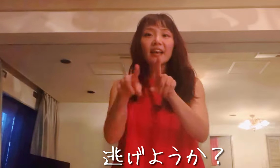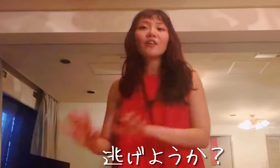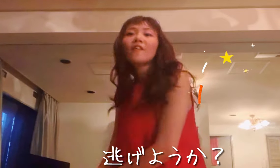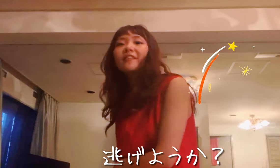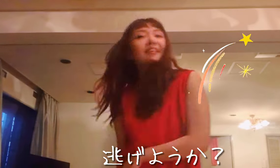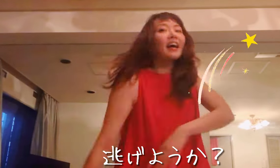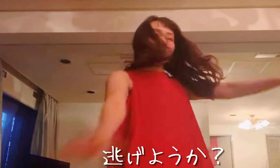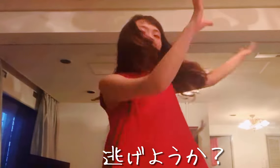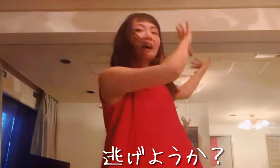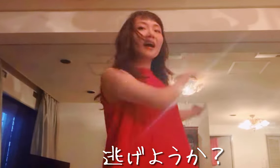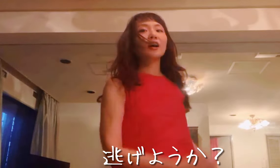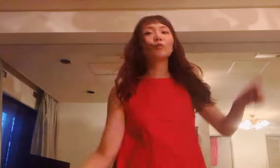ようか